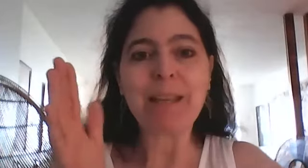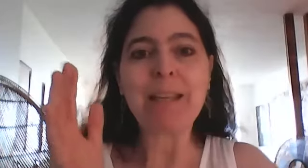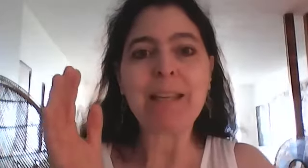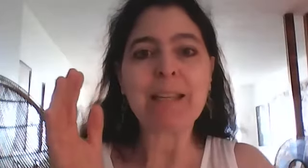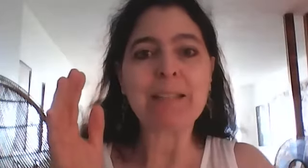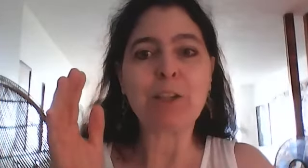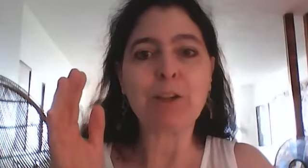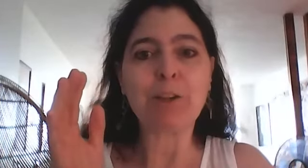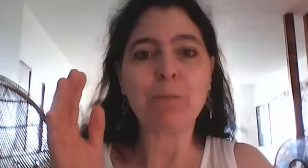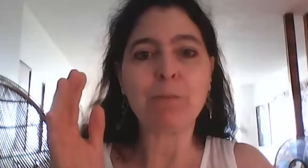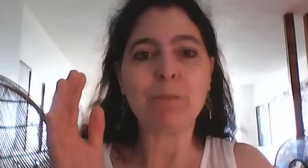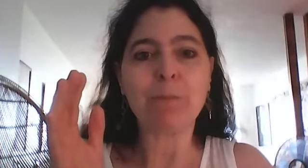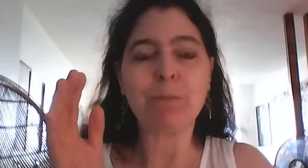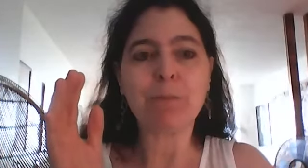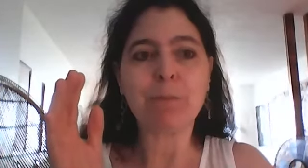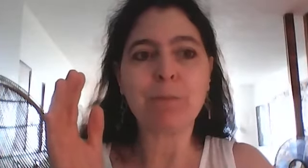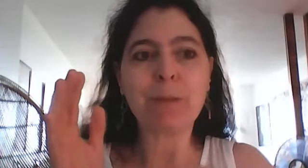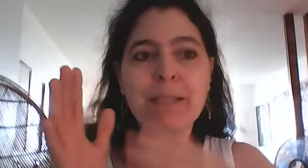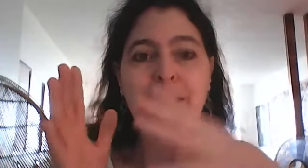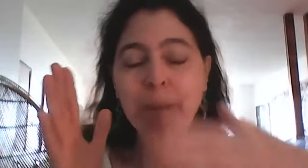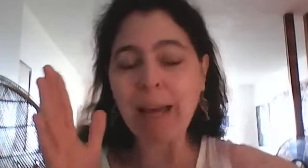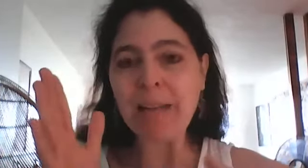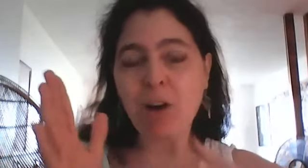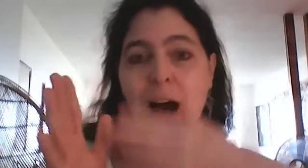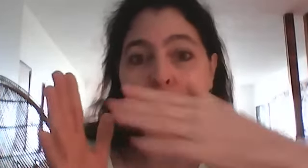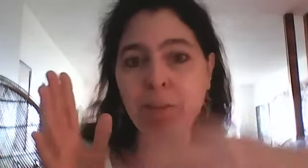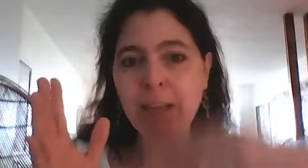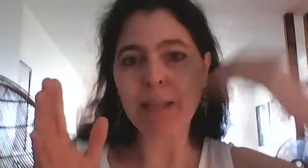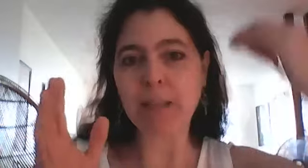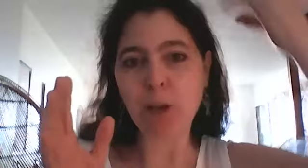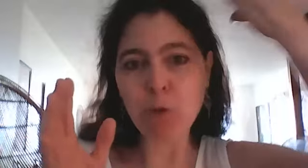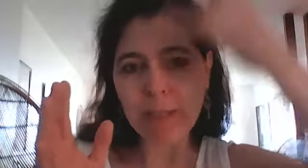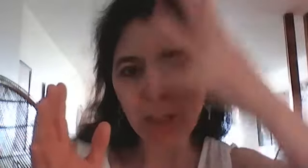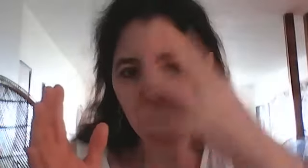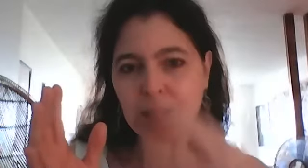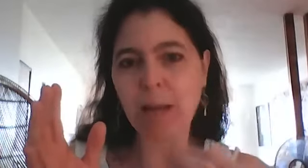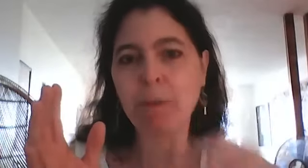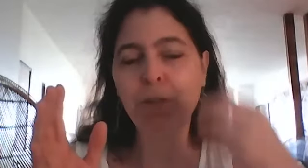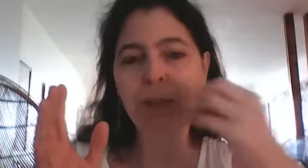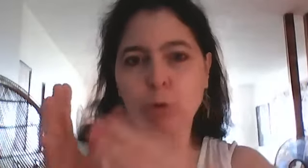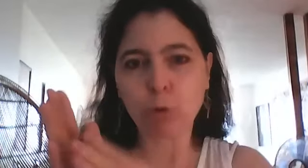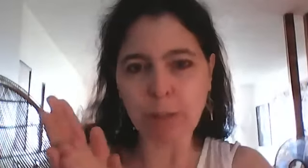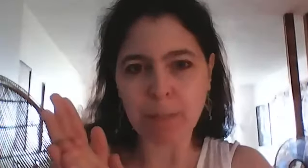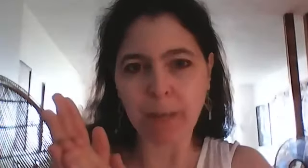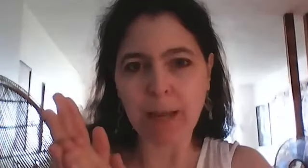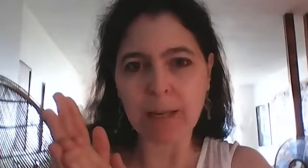et de c'est que la spirale elle va amplifier il y a comme une énergie qui s'amplifie quand on tourne en spirale